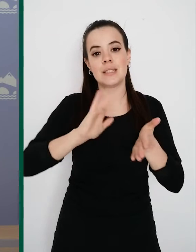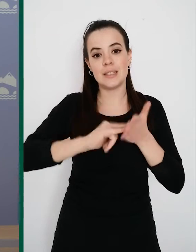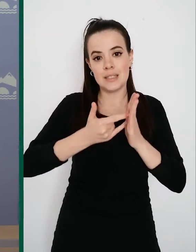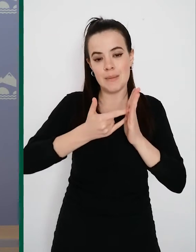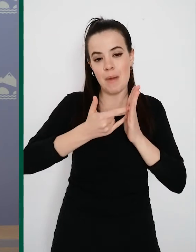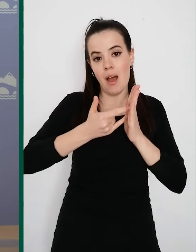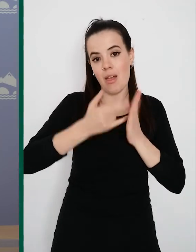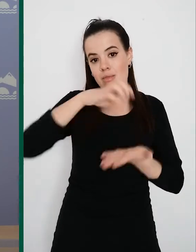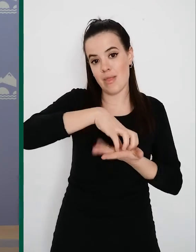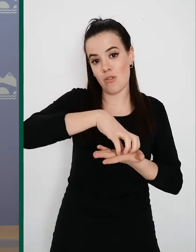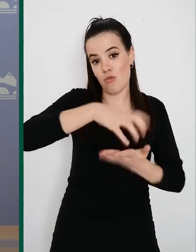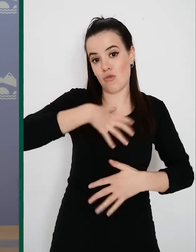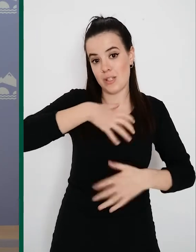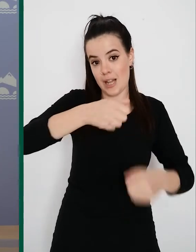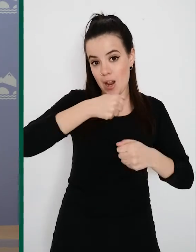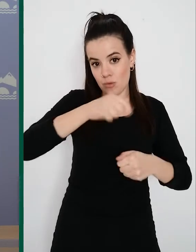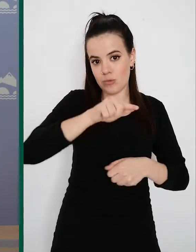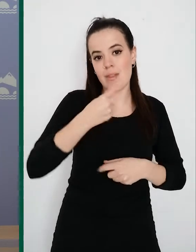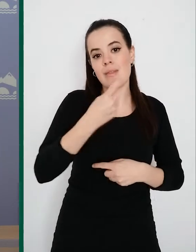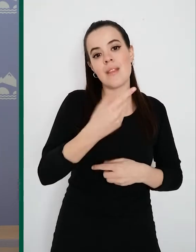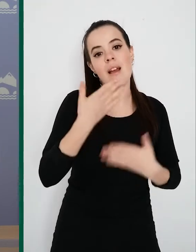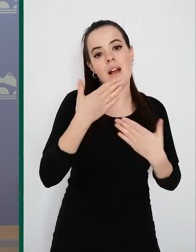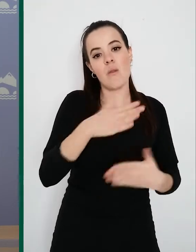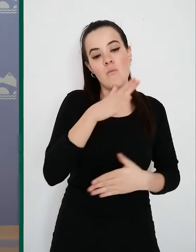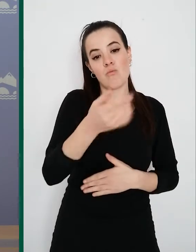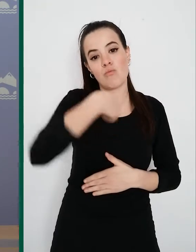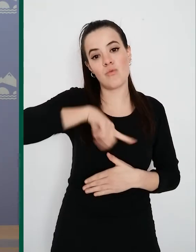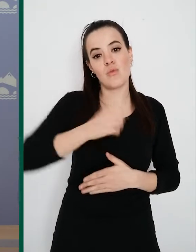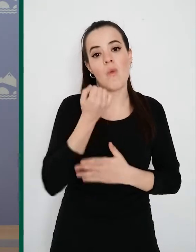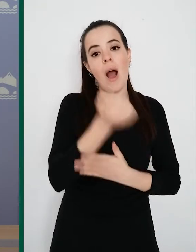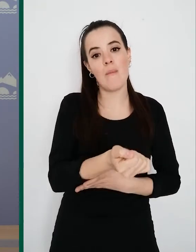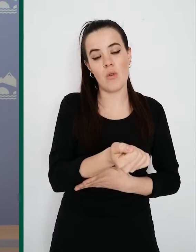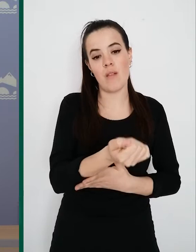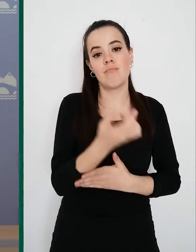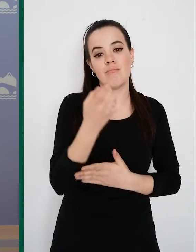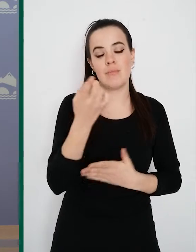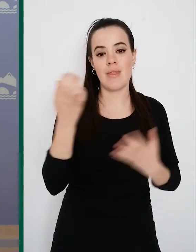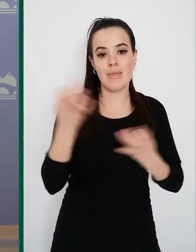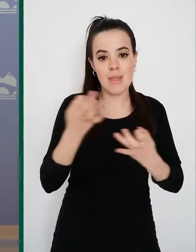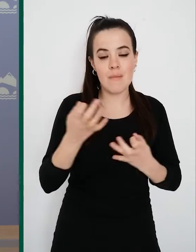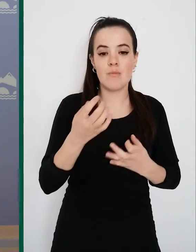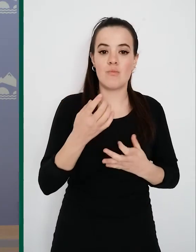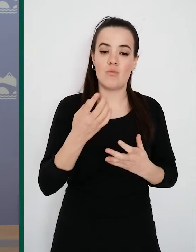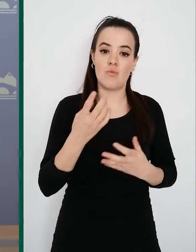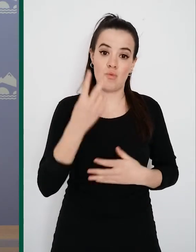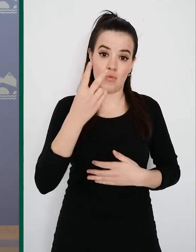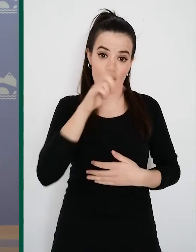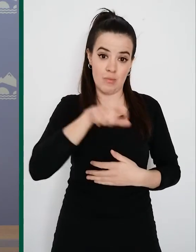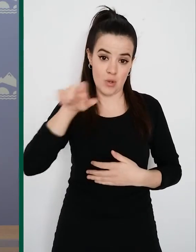primaria, donde nos hemos apoyado y, sobre todo, yo creo que hay que agradecer a dos personas que nos representan ahora, que es